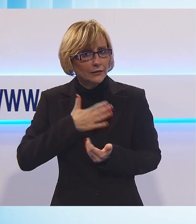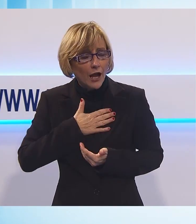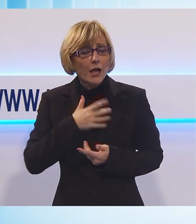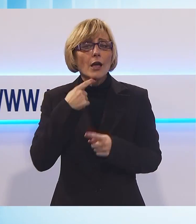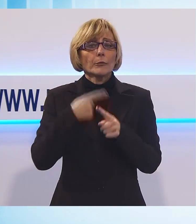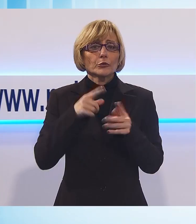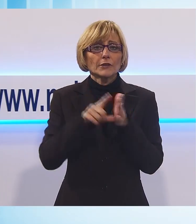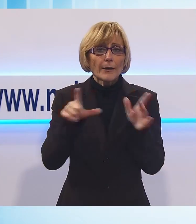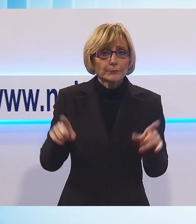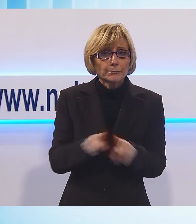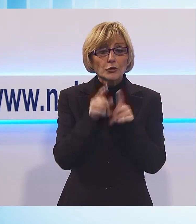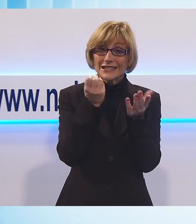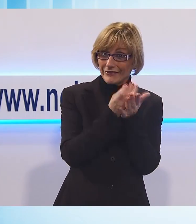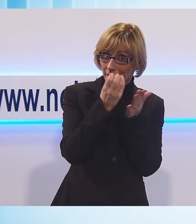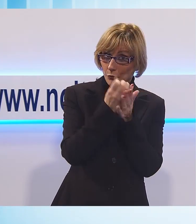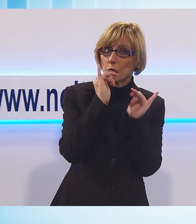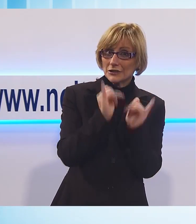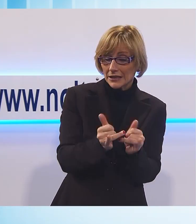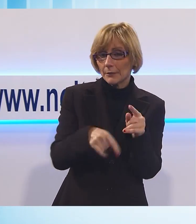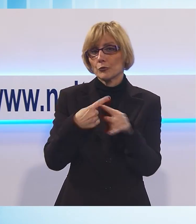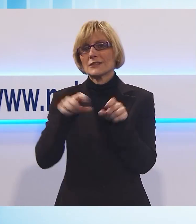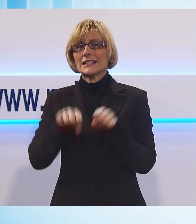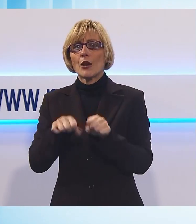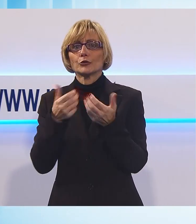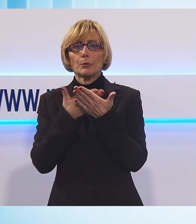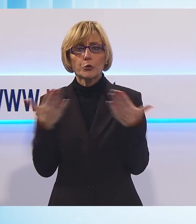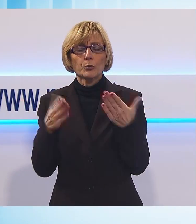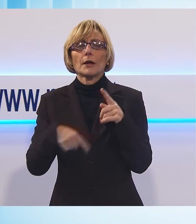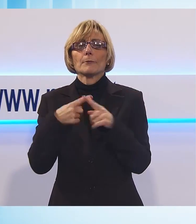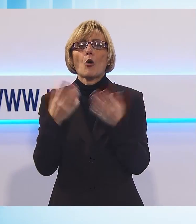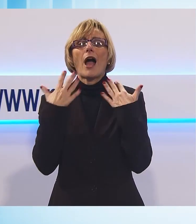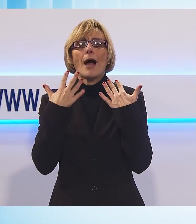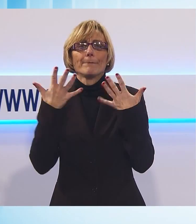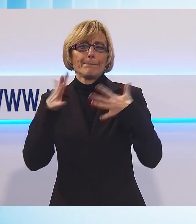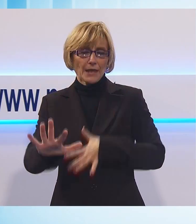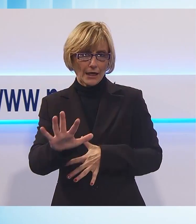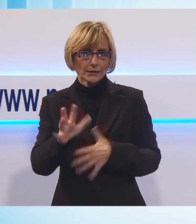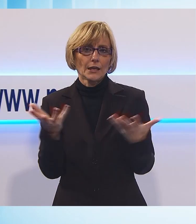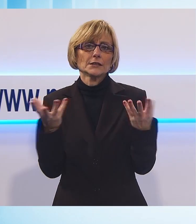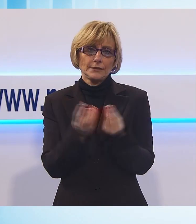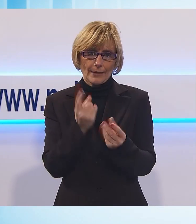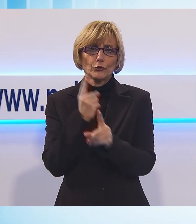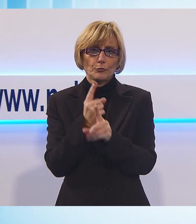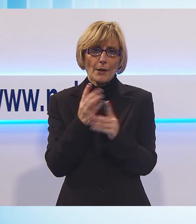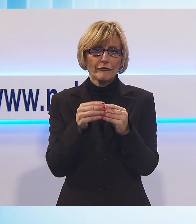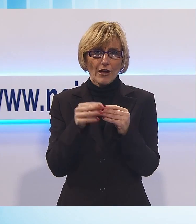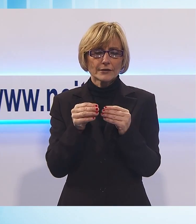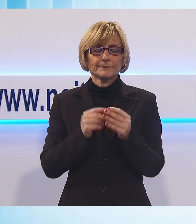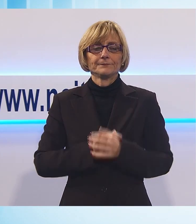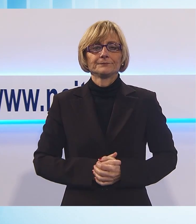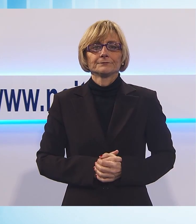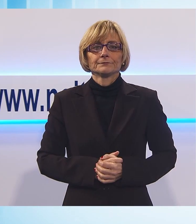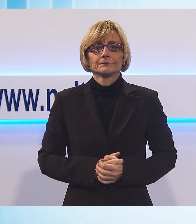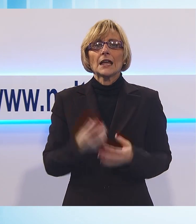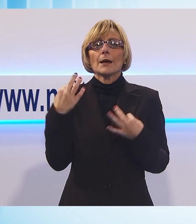coniugare questo sviluppo con la tutela della salute pubblica e la salvaguardia dell'ambiente. La pagina politica